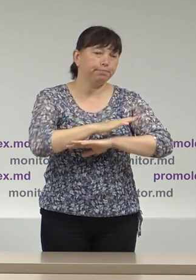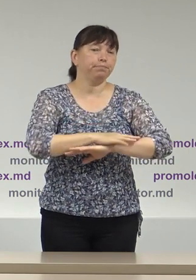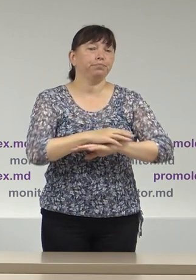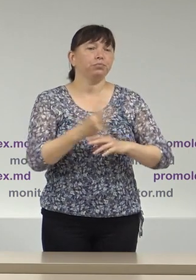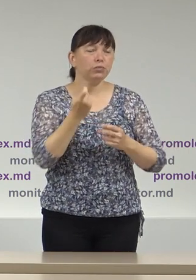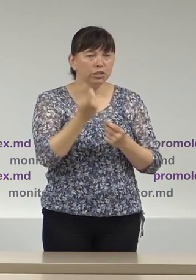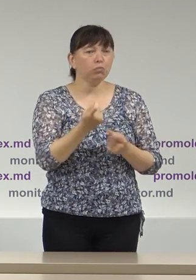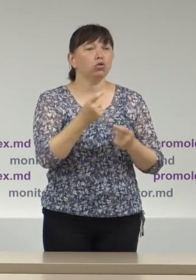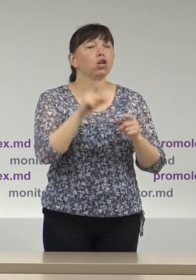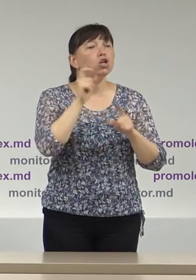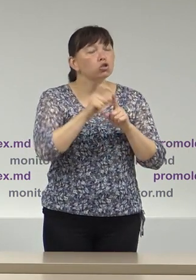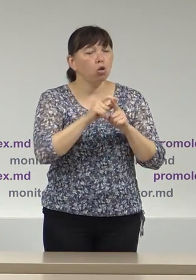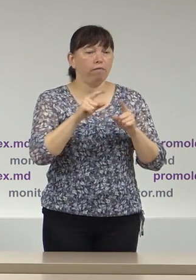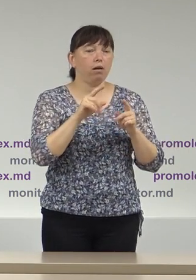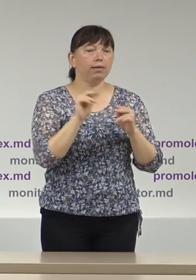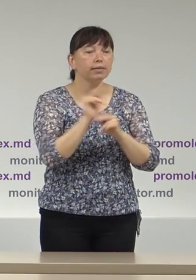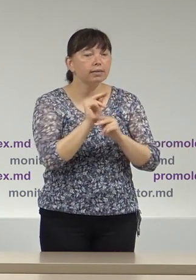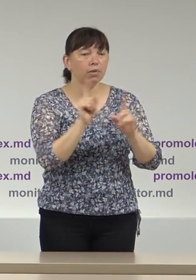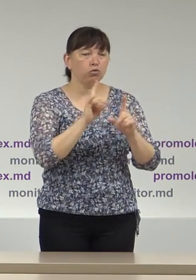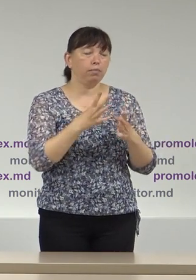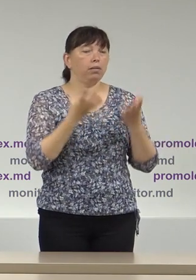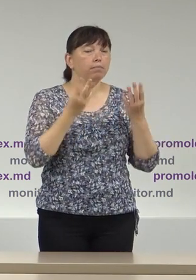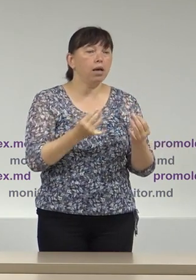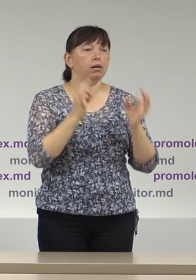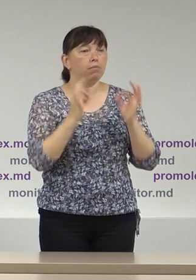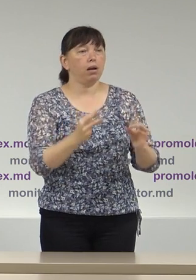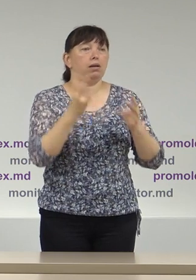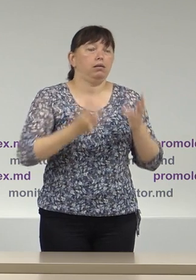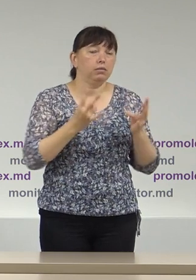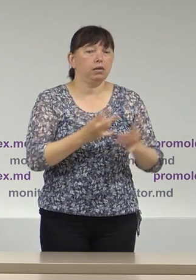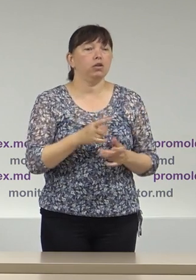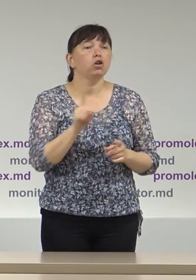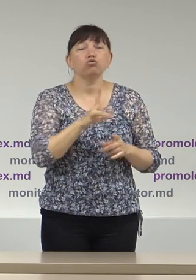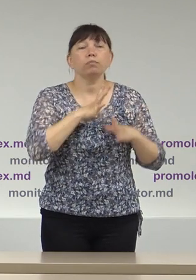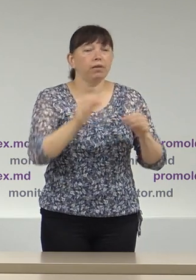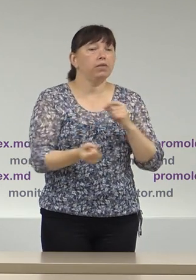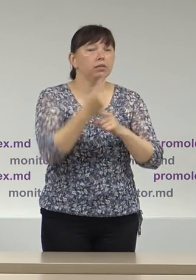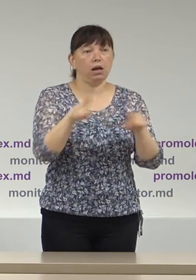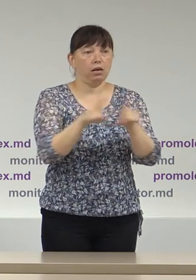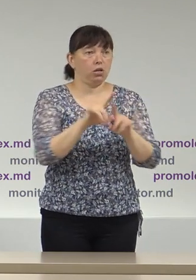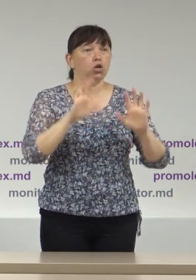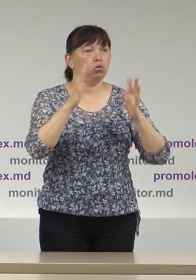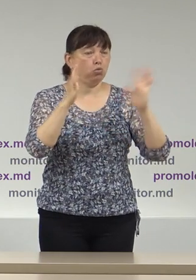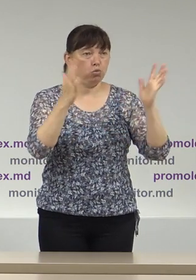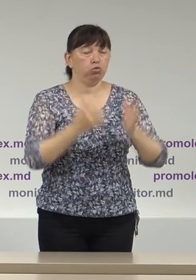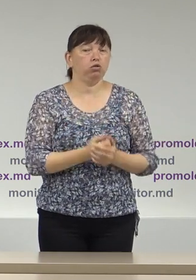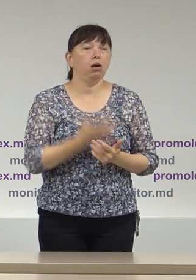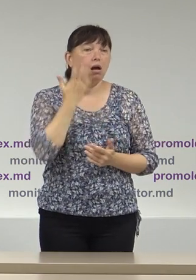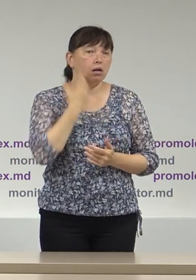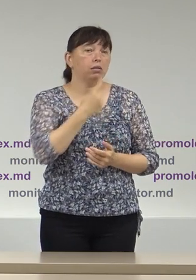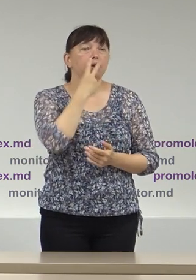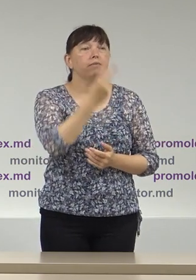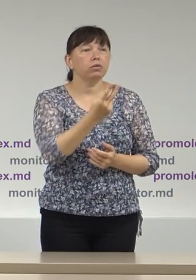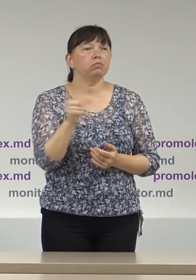tempera mesajele atunci când când vine vorba despre astfel de cazuri când vedem